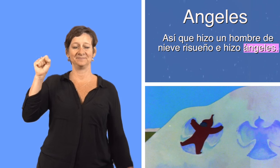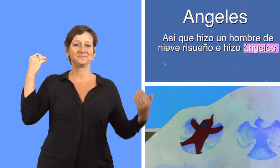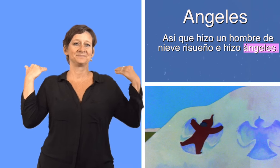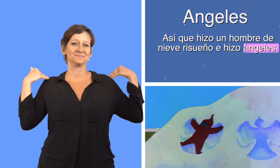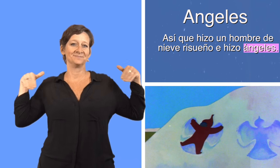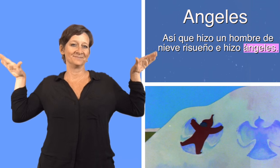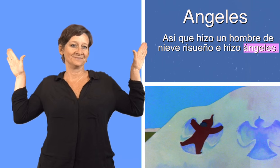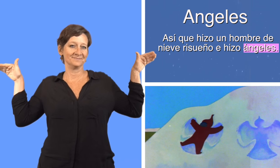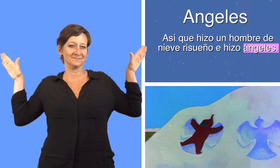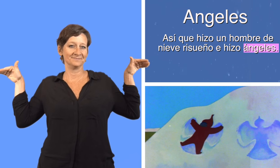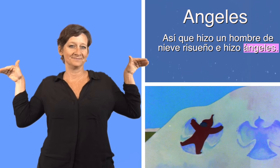ángeles